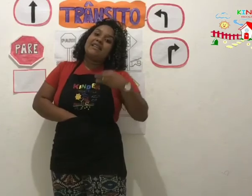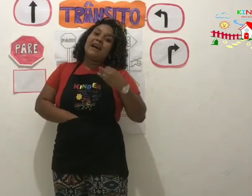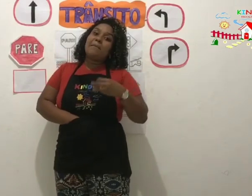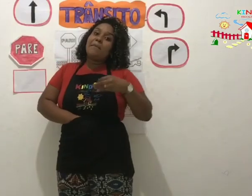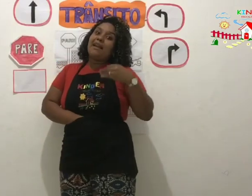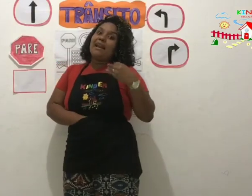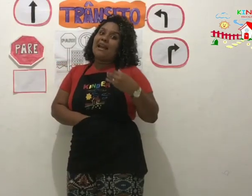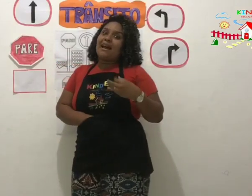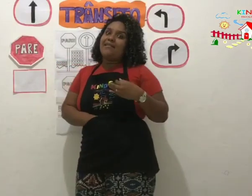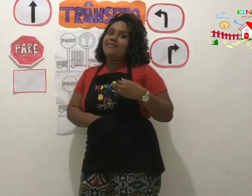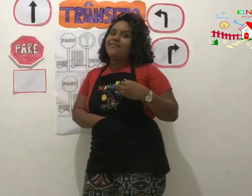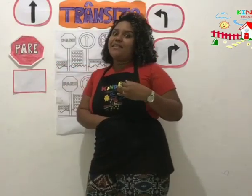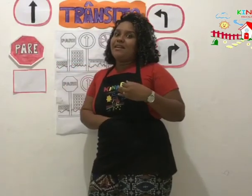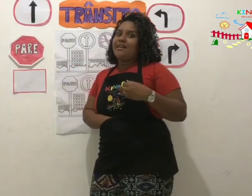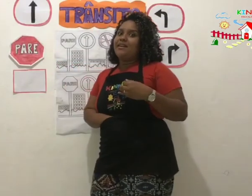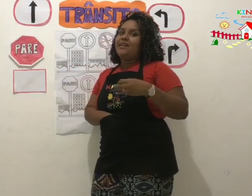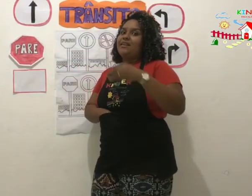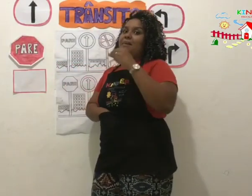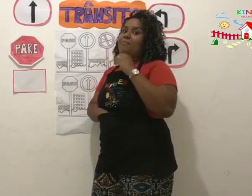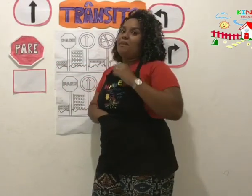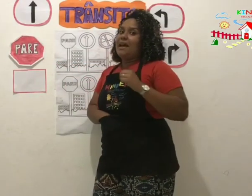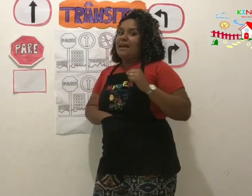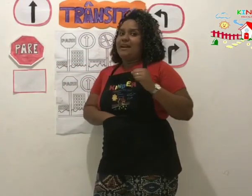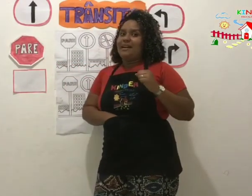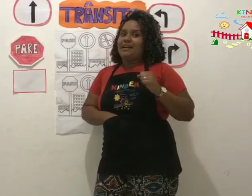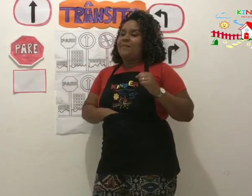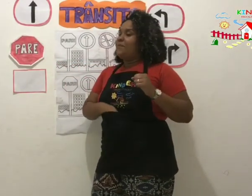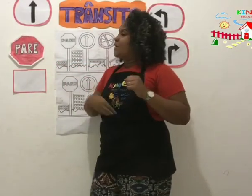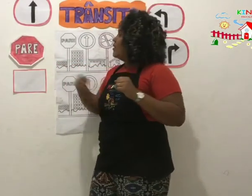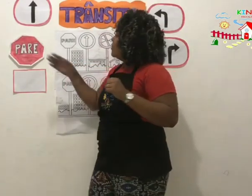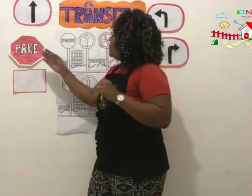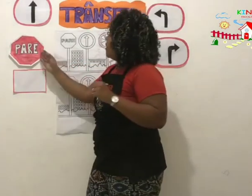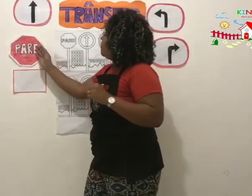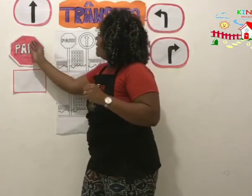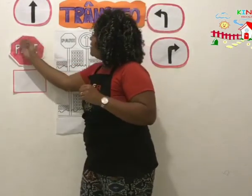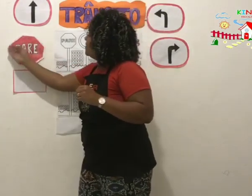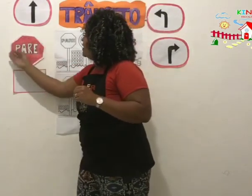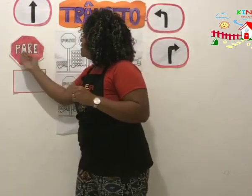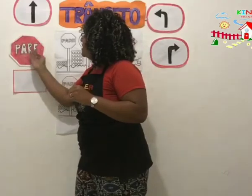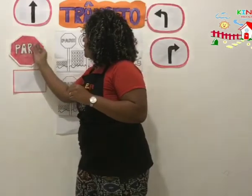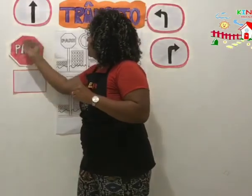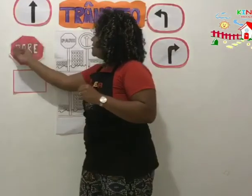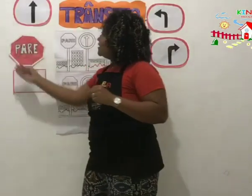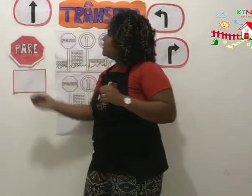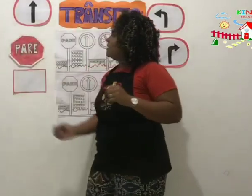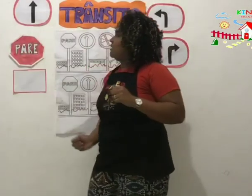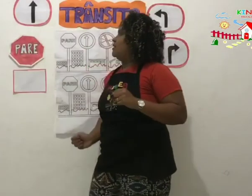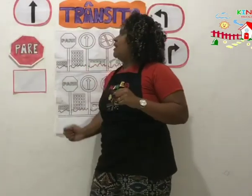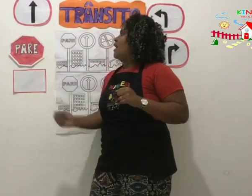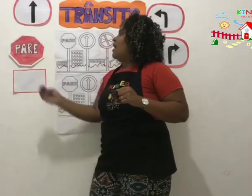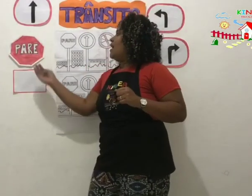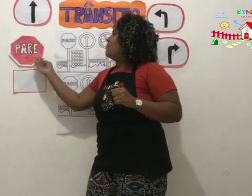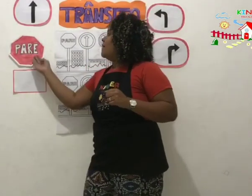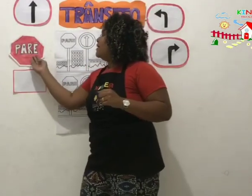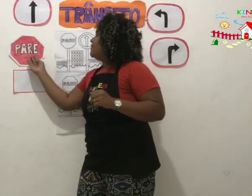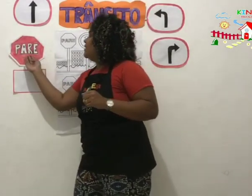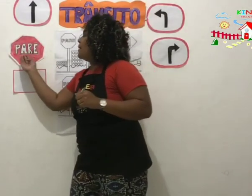na palavra, na placa. Qual palavrinha que está aparecendo aqui? É a palavrinha